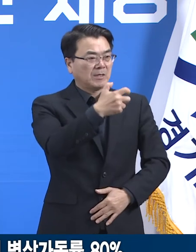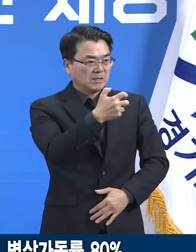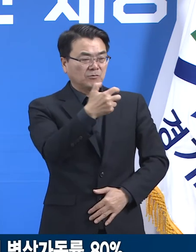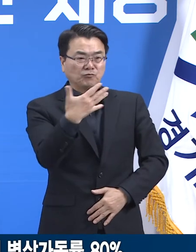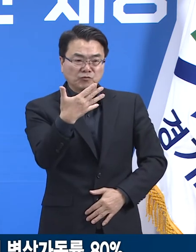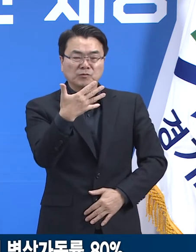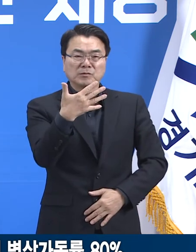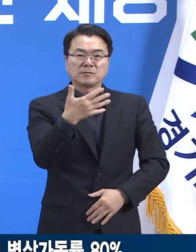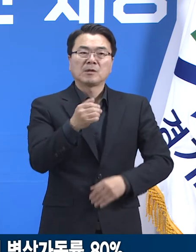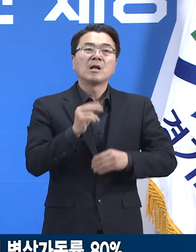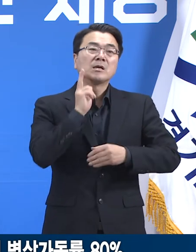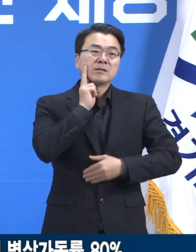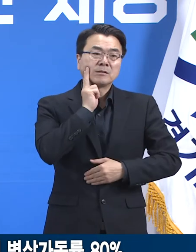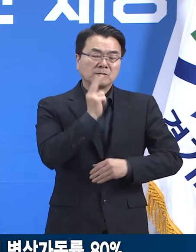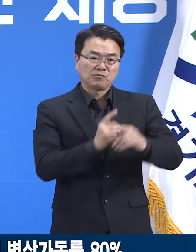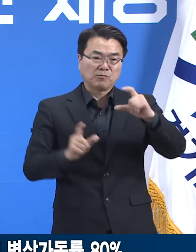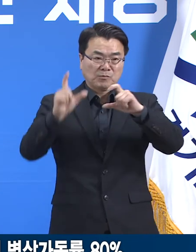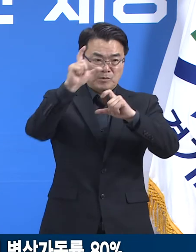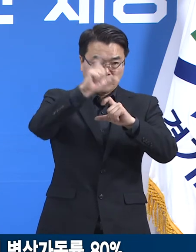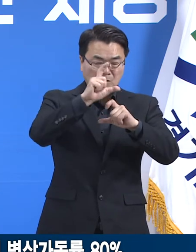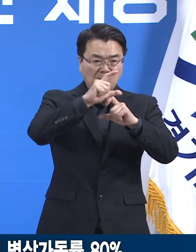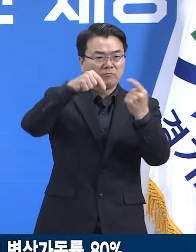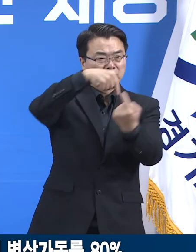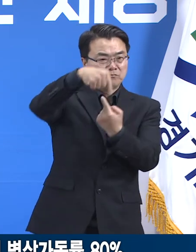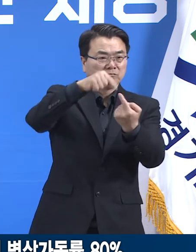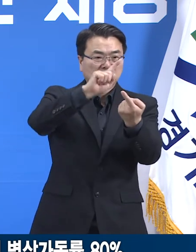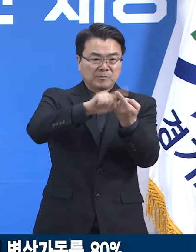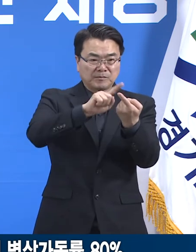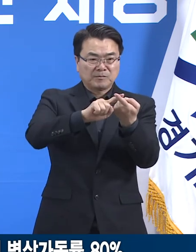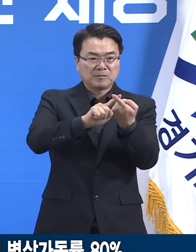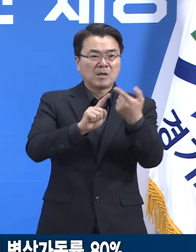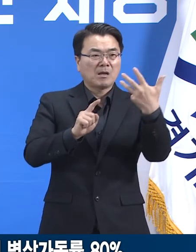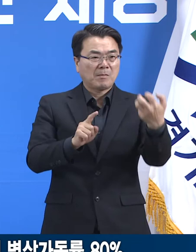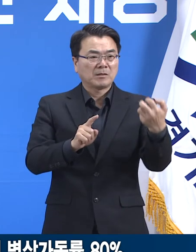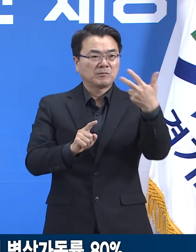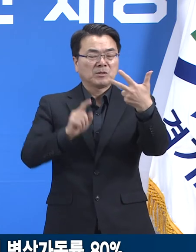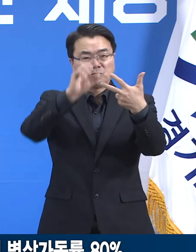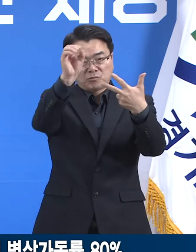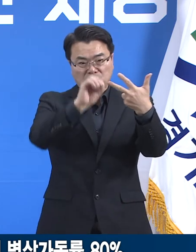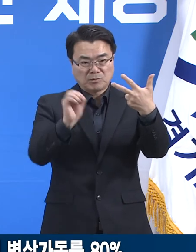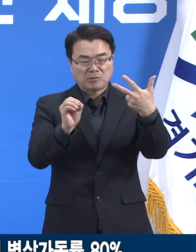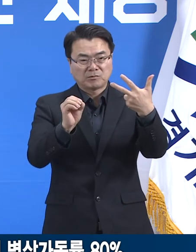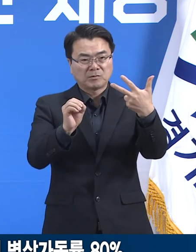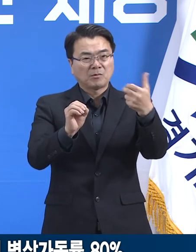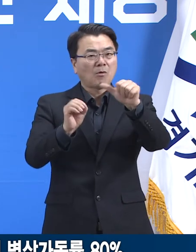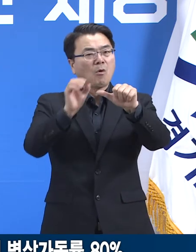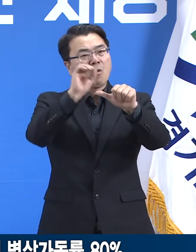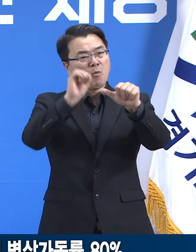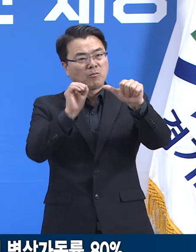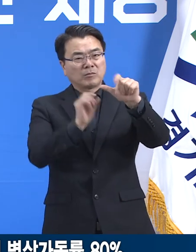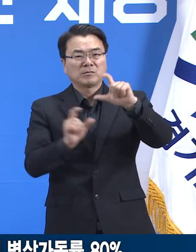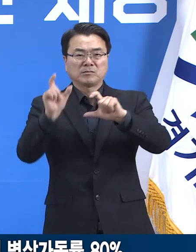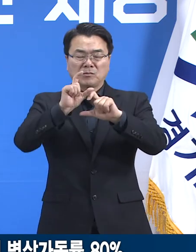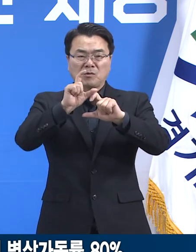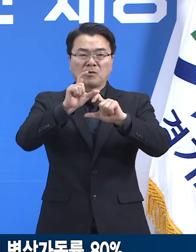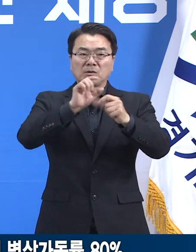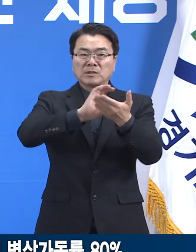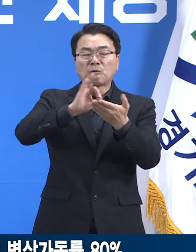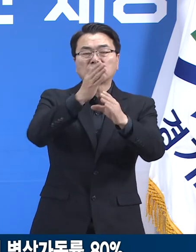16병상 증가했으며 과동률은 82%에서 87%로 5%포인트 증가하였습니다.